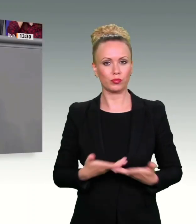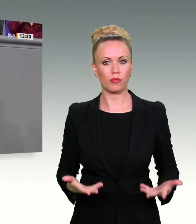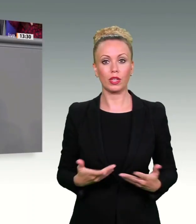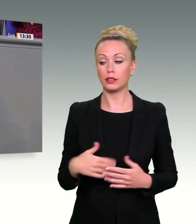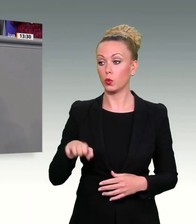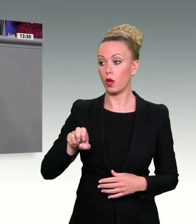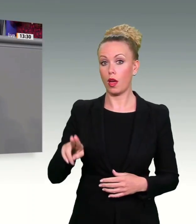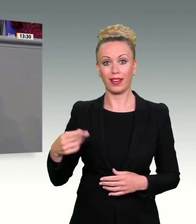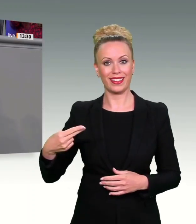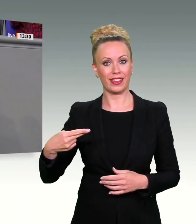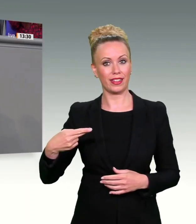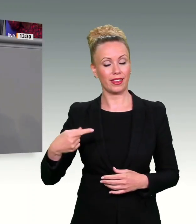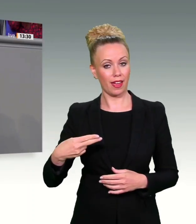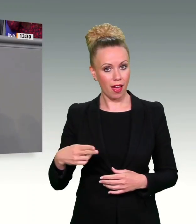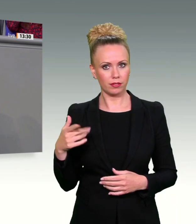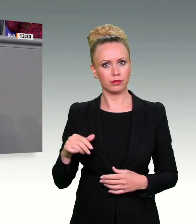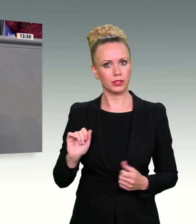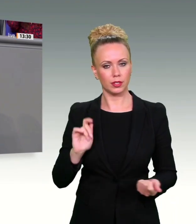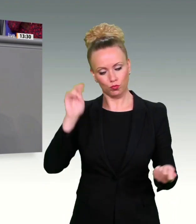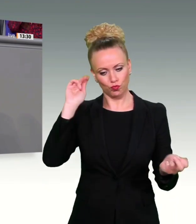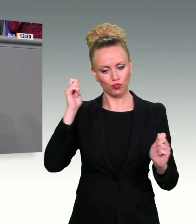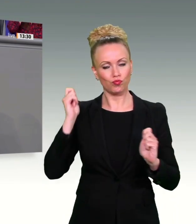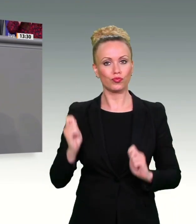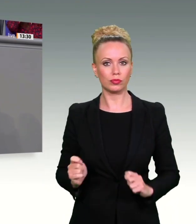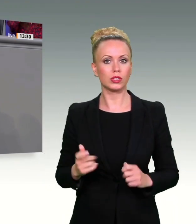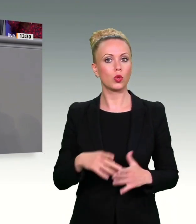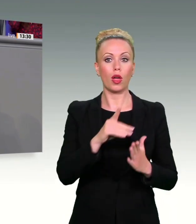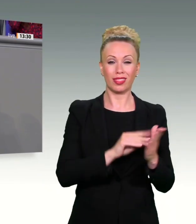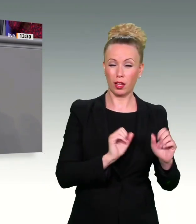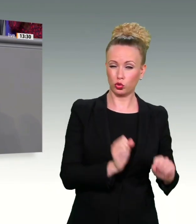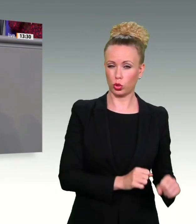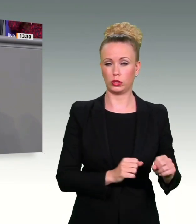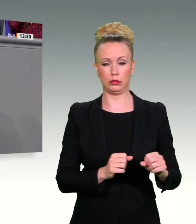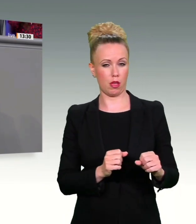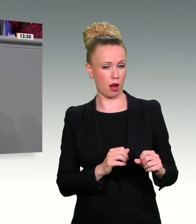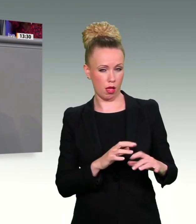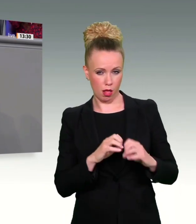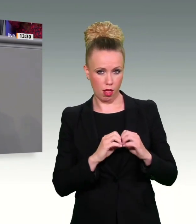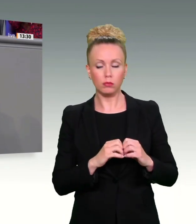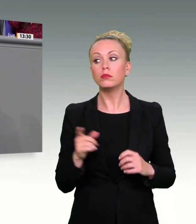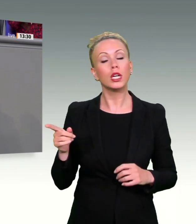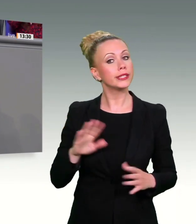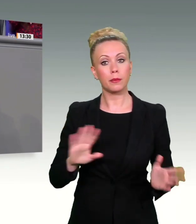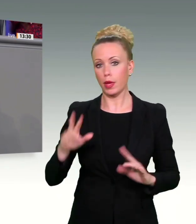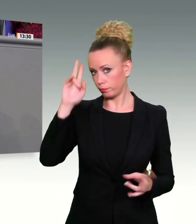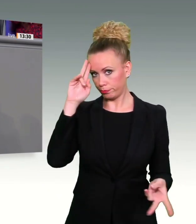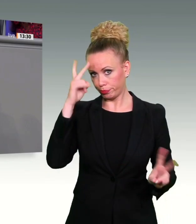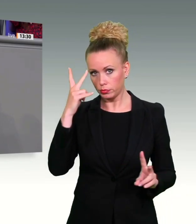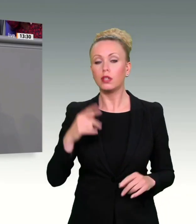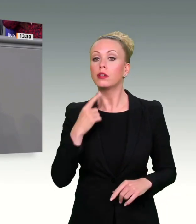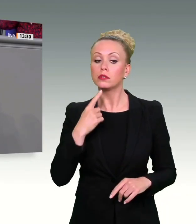reine Schutzpatron der Datenschützer und der FDP. Er hat gesehen, dass die zunehmende Zahl von